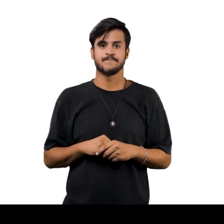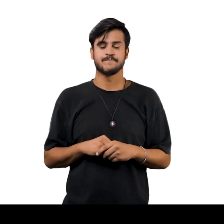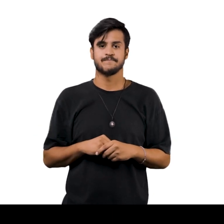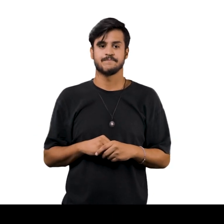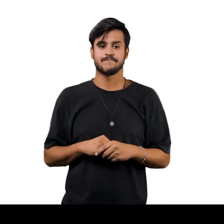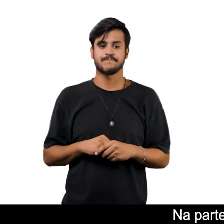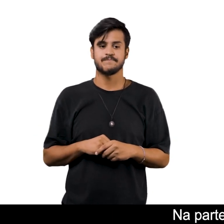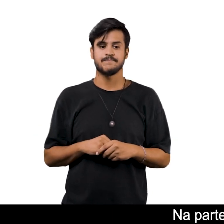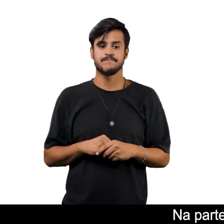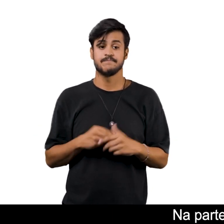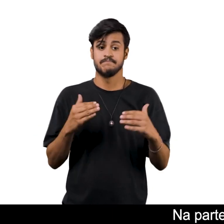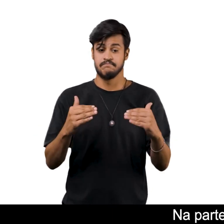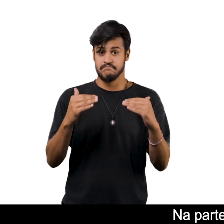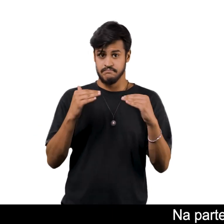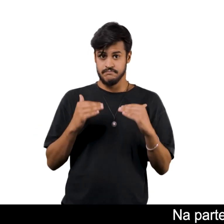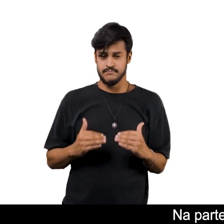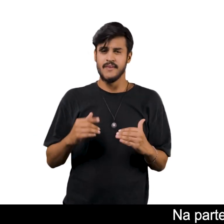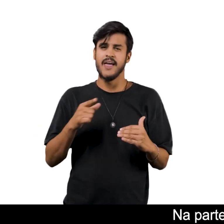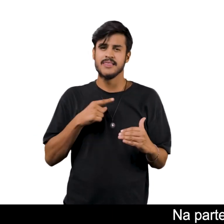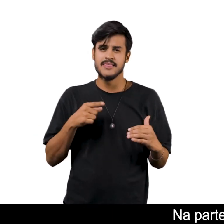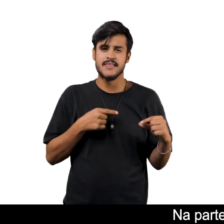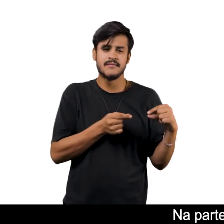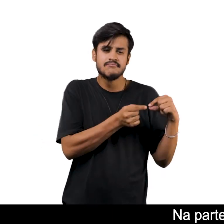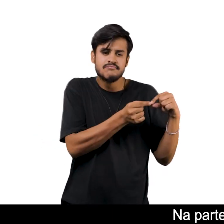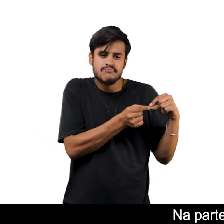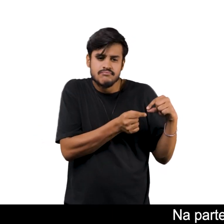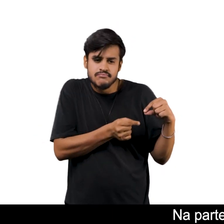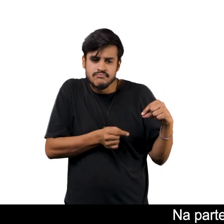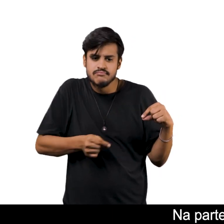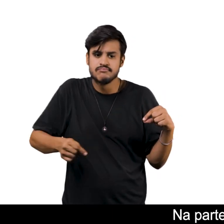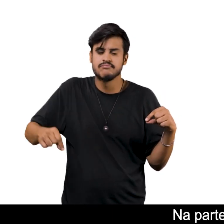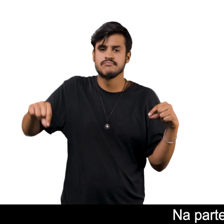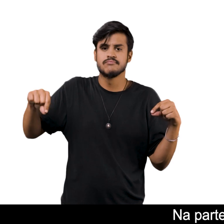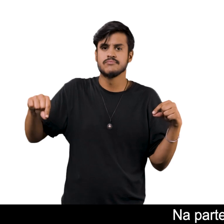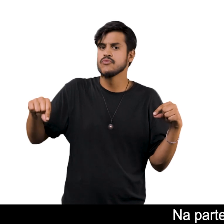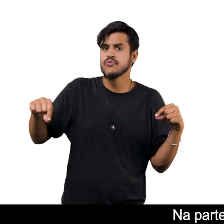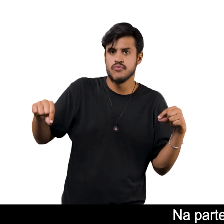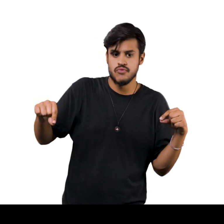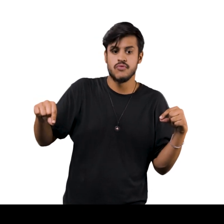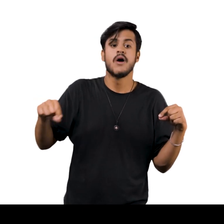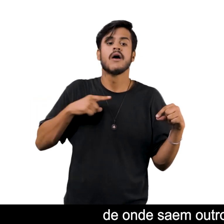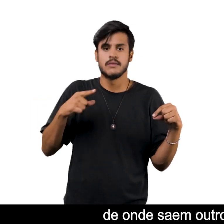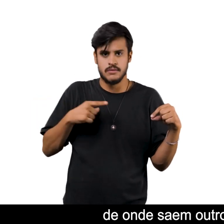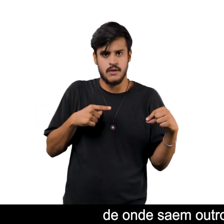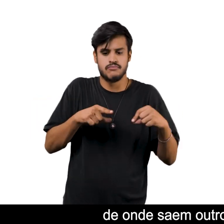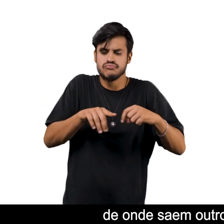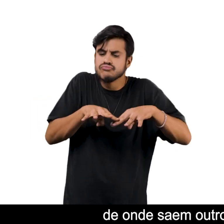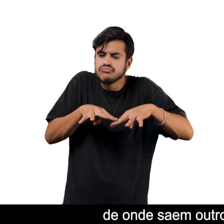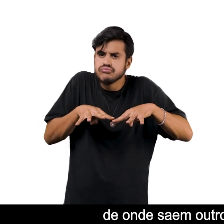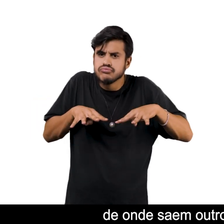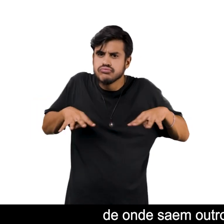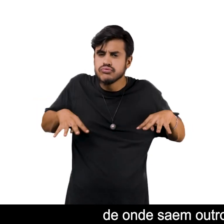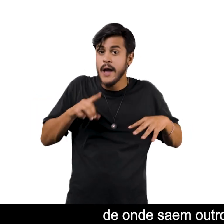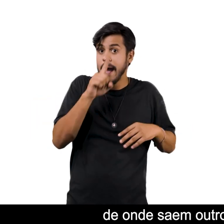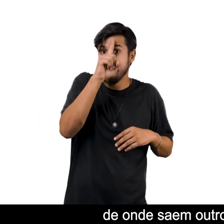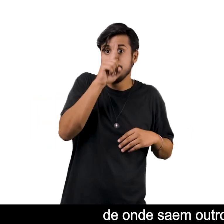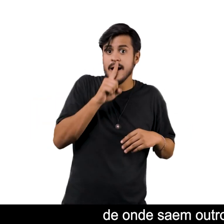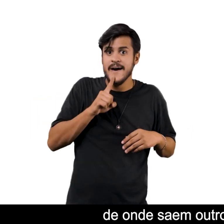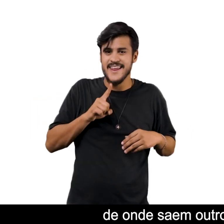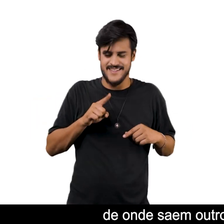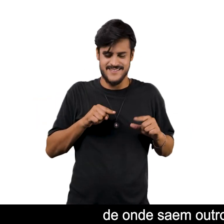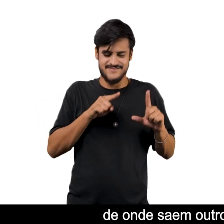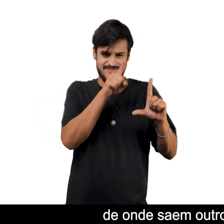Na parte inferior Uma linha arredondada para baixo De onde saem outros